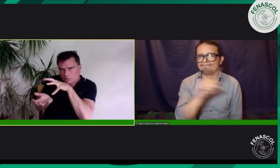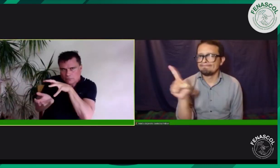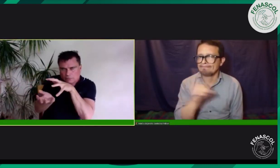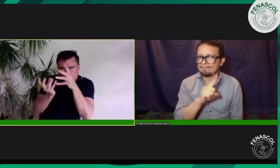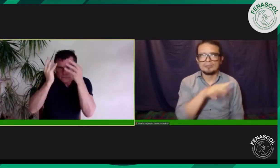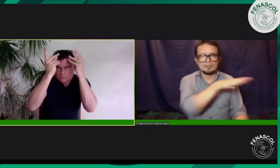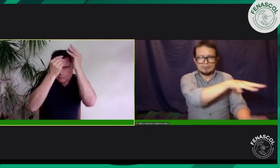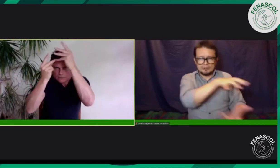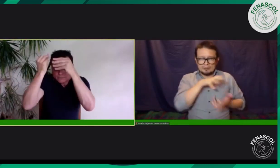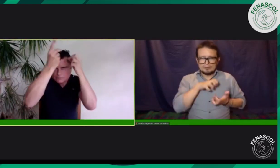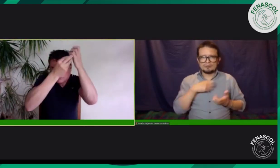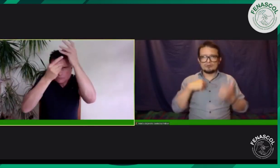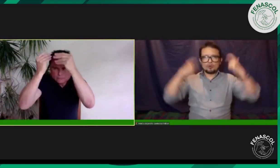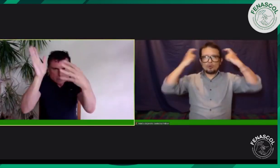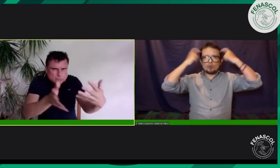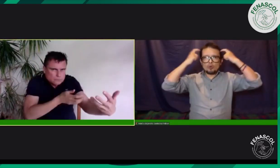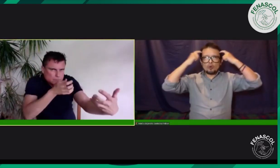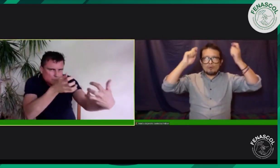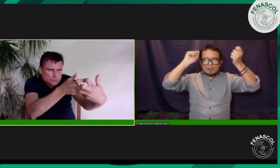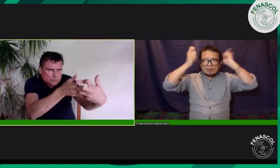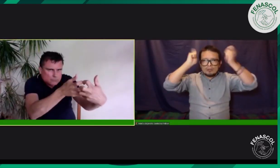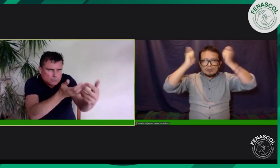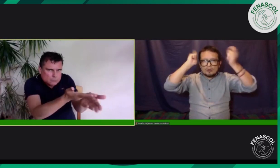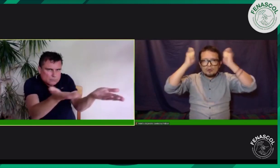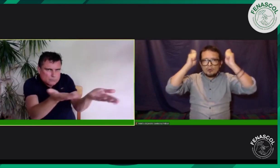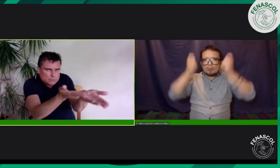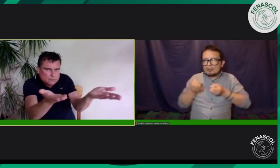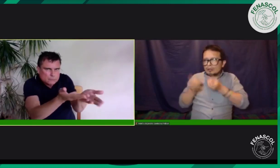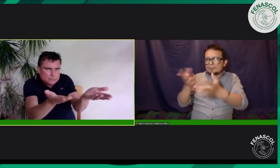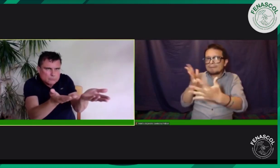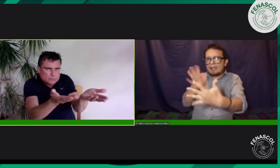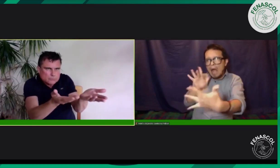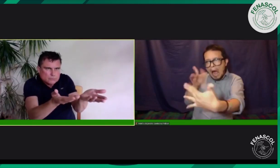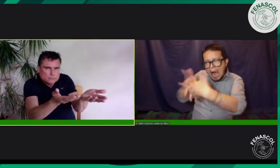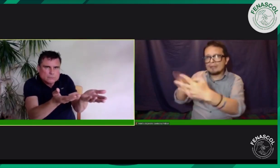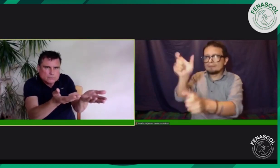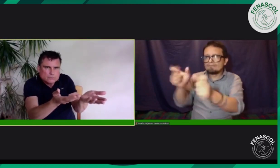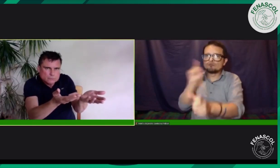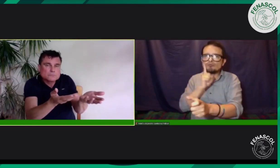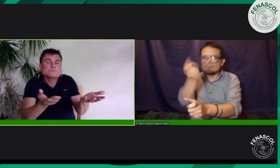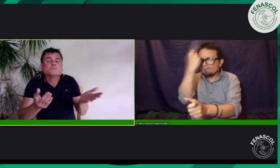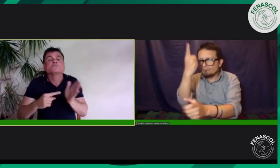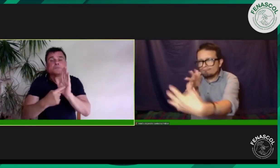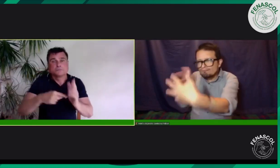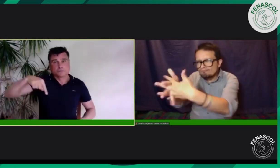Y no se trata de eso. Debe haber un procesamiento cognitivo de esa información que está recibiendo la persona sorda. Por ejemplo,